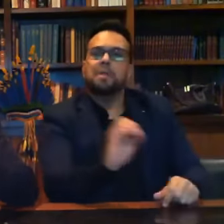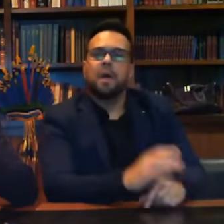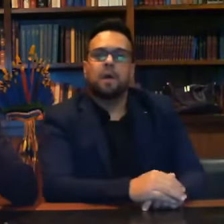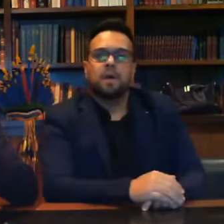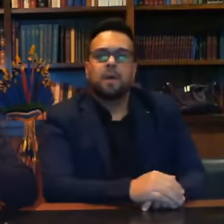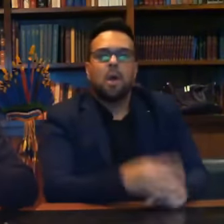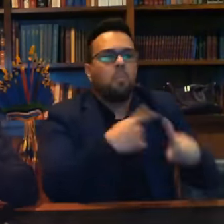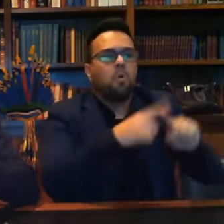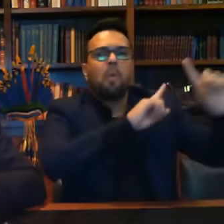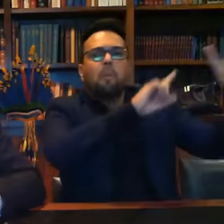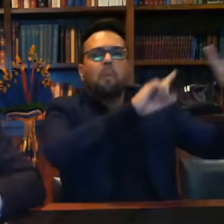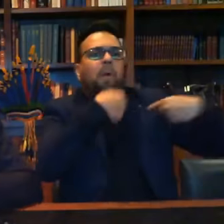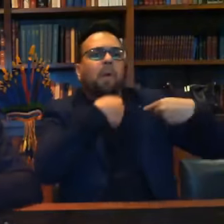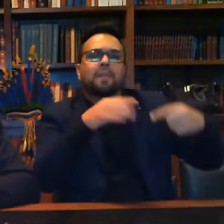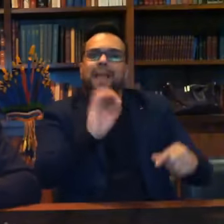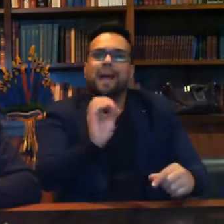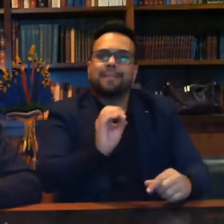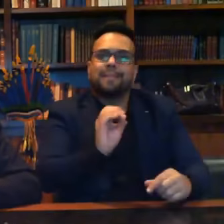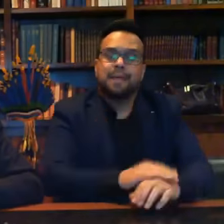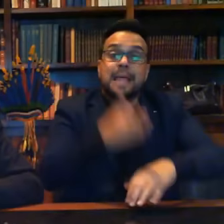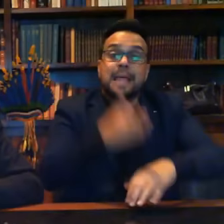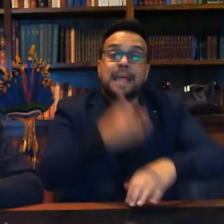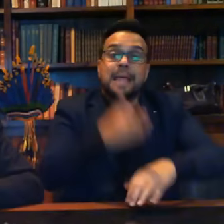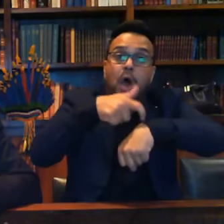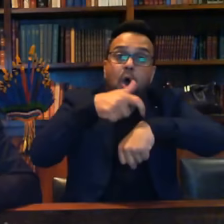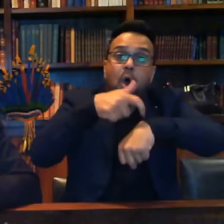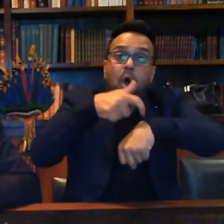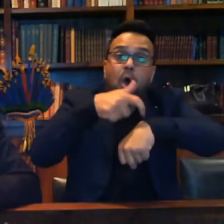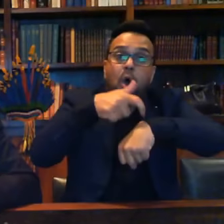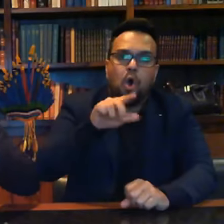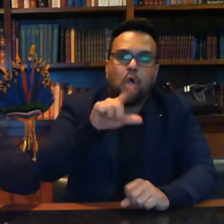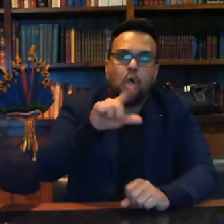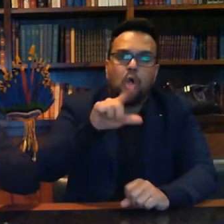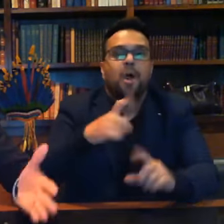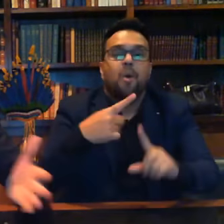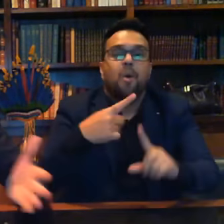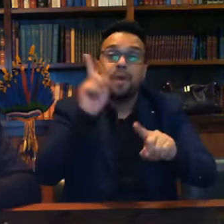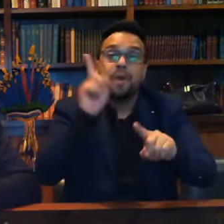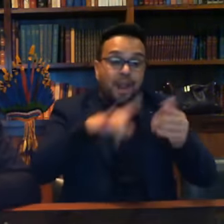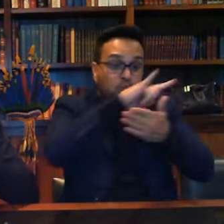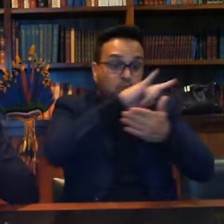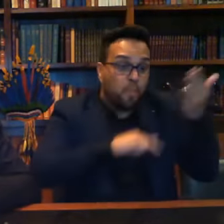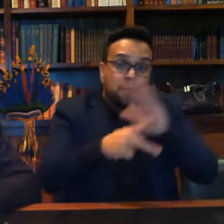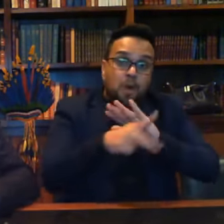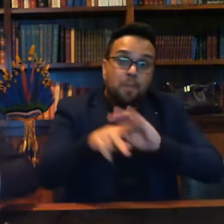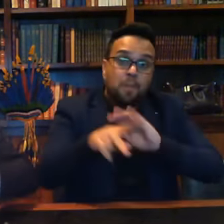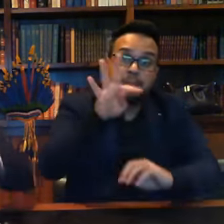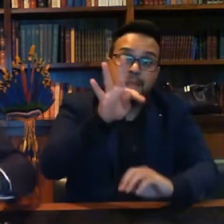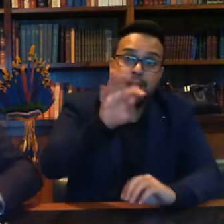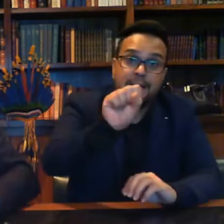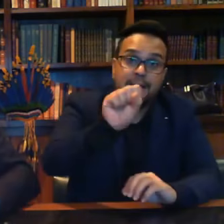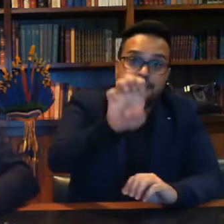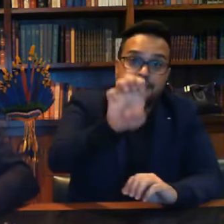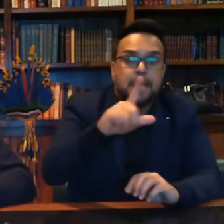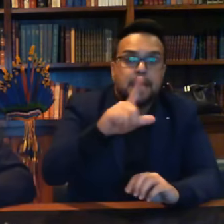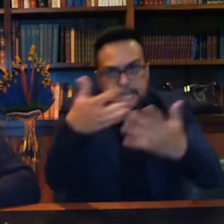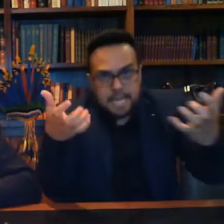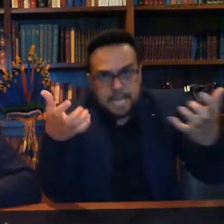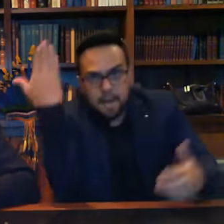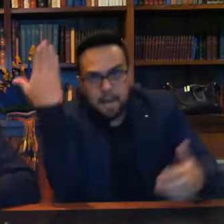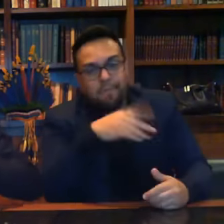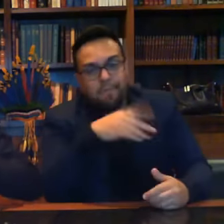não me rebateram online? Porque os documentos eram do TSE, queriam provas, apresentei provas,